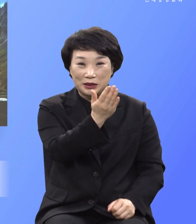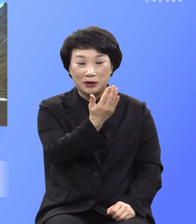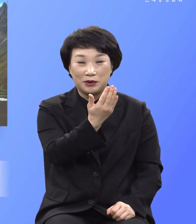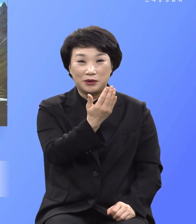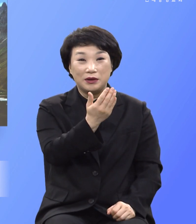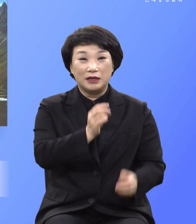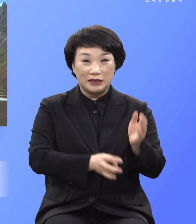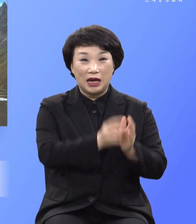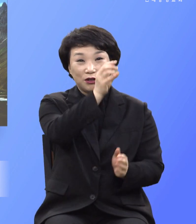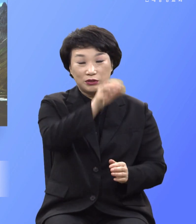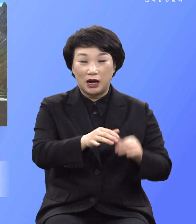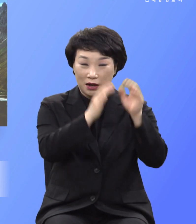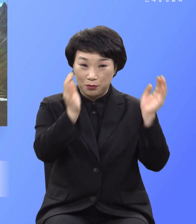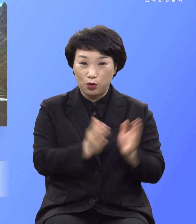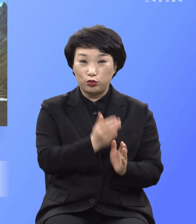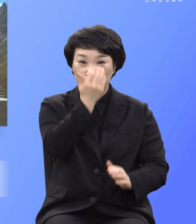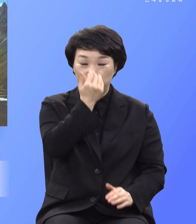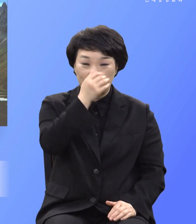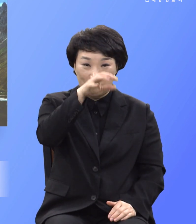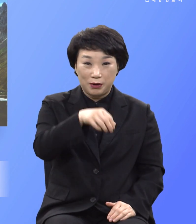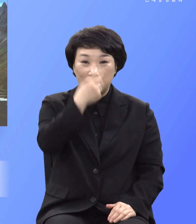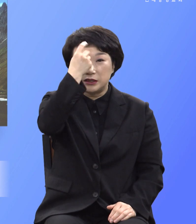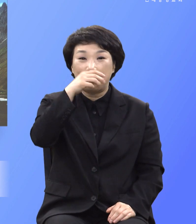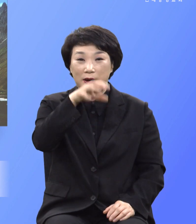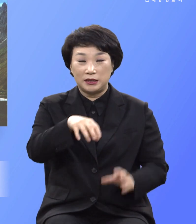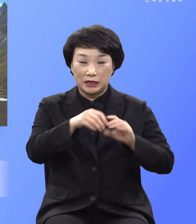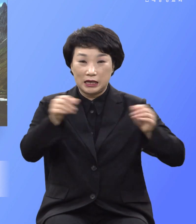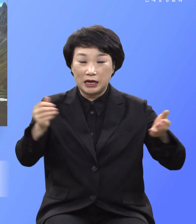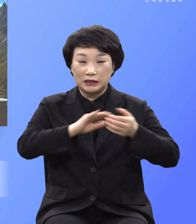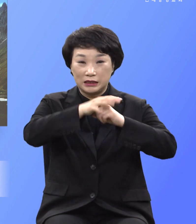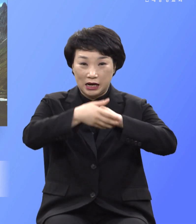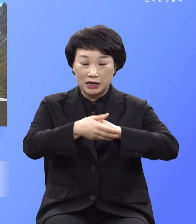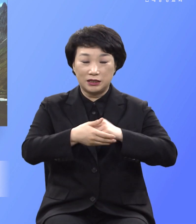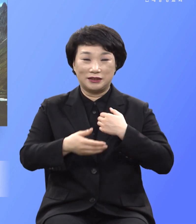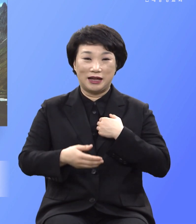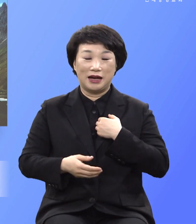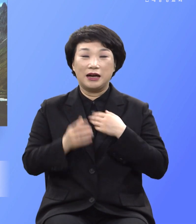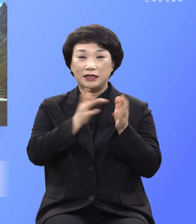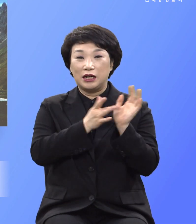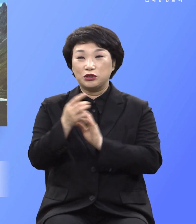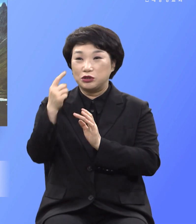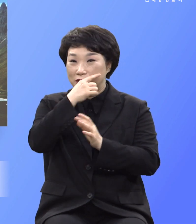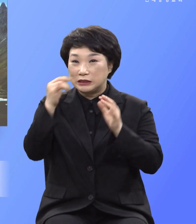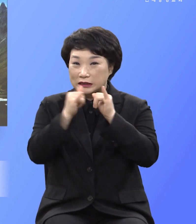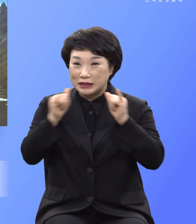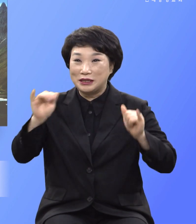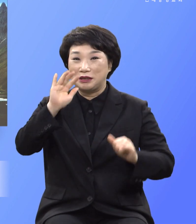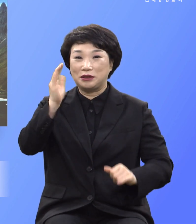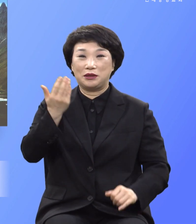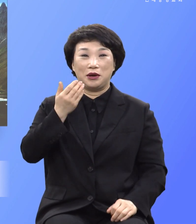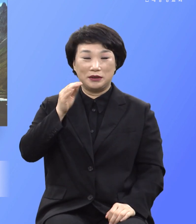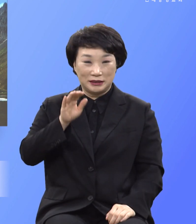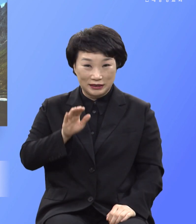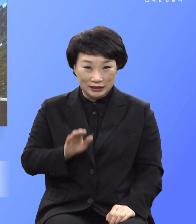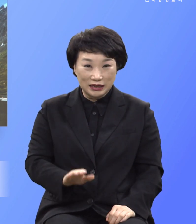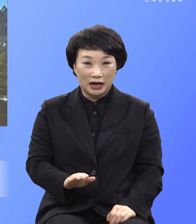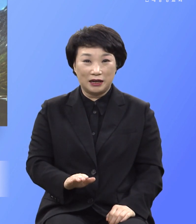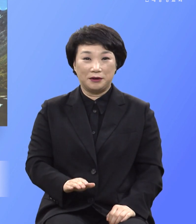예루살렘과 온 유대와 사마리아와 땅국까지 이르러 내 증인이 되리라